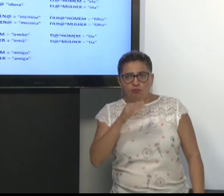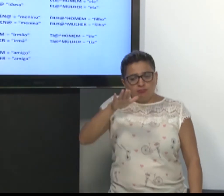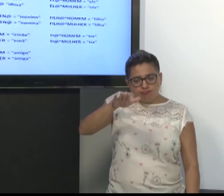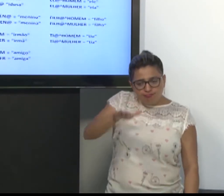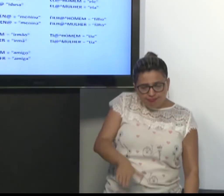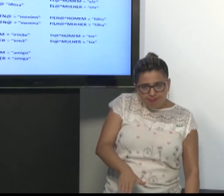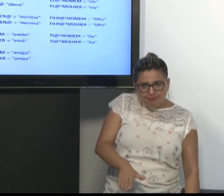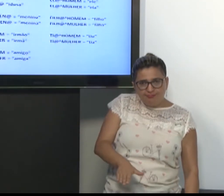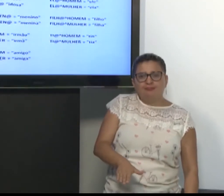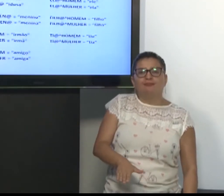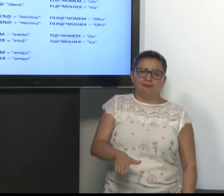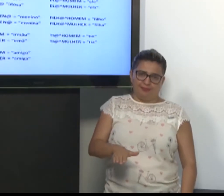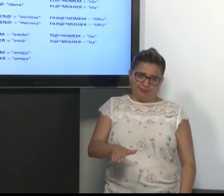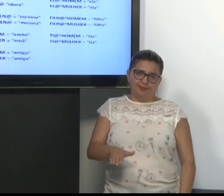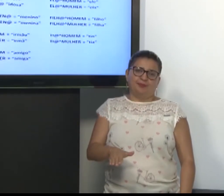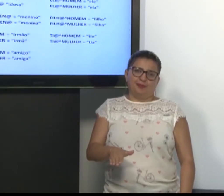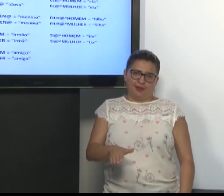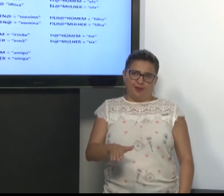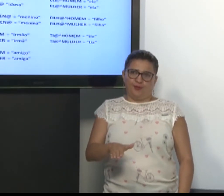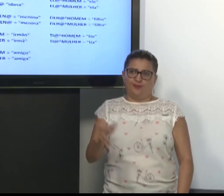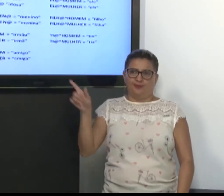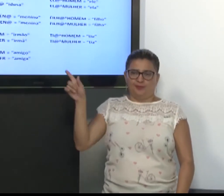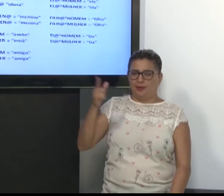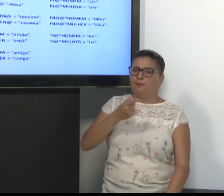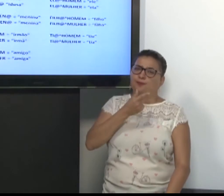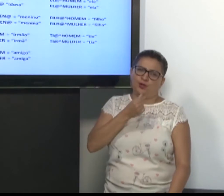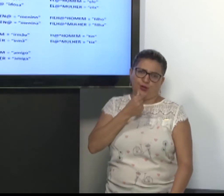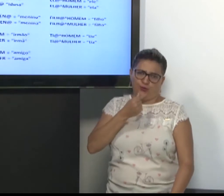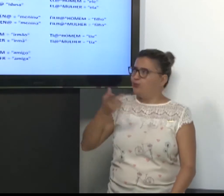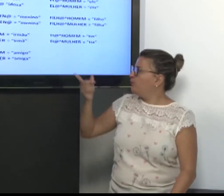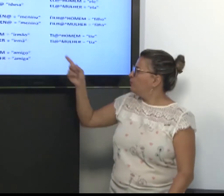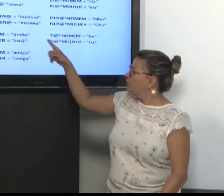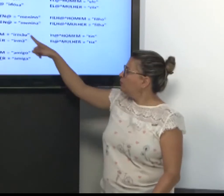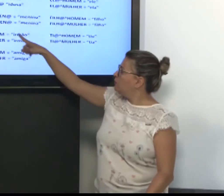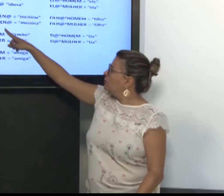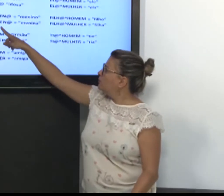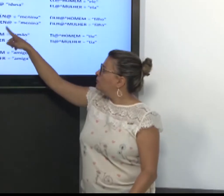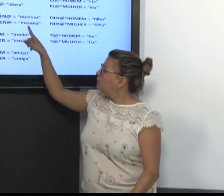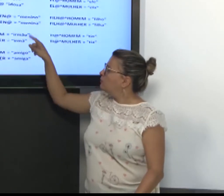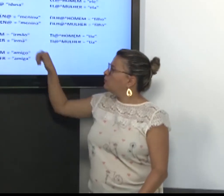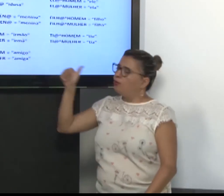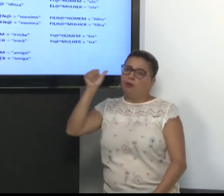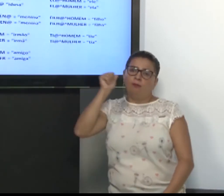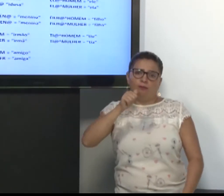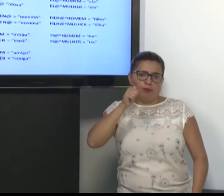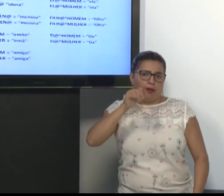É o sinal de menino. Mulher pequena. Sinal de menina.